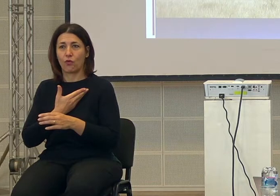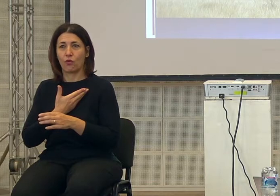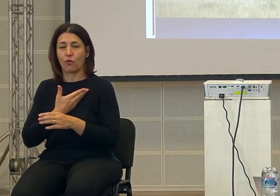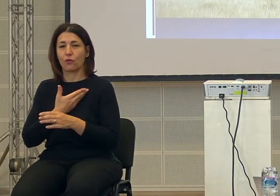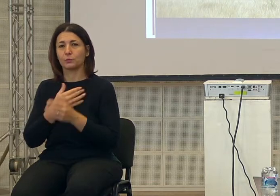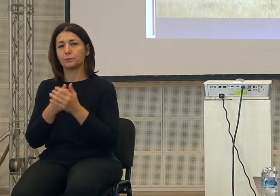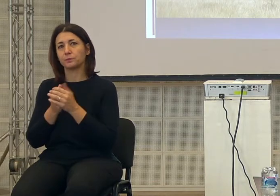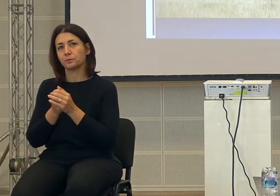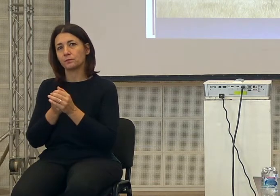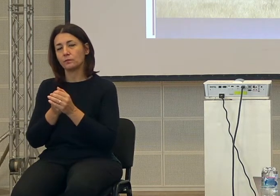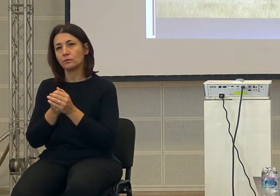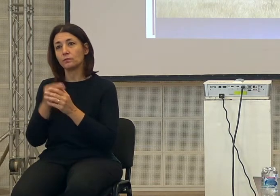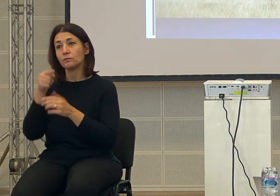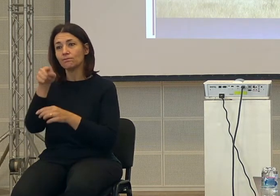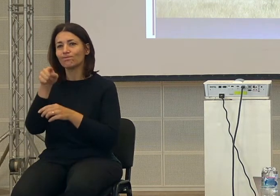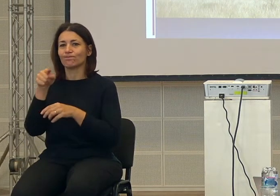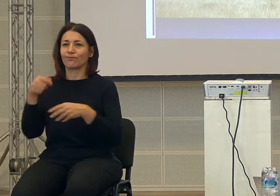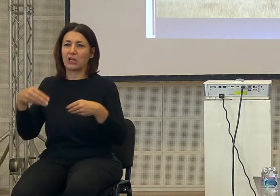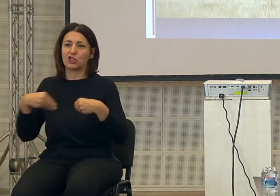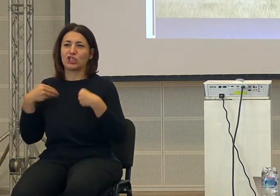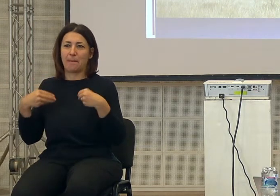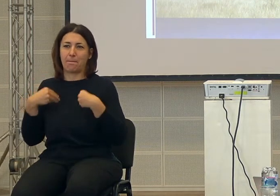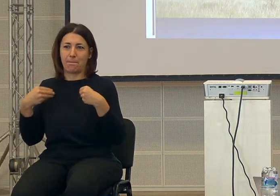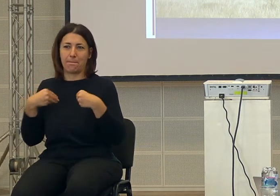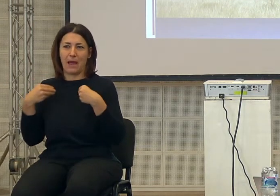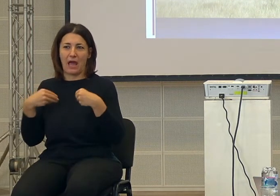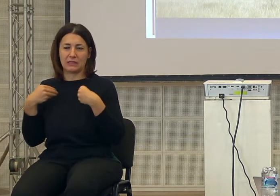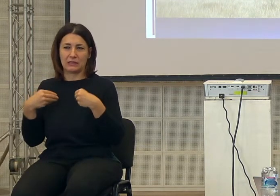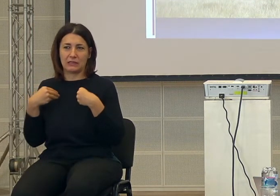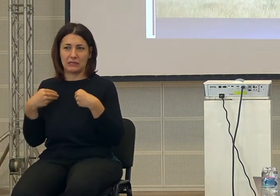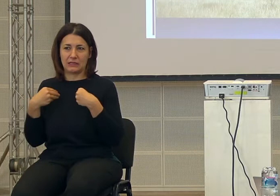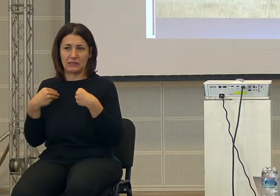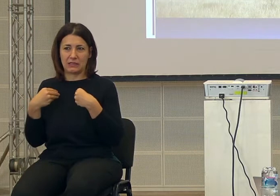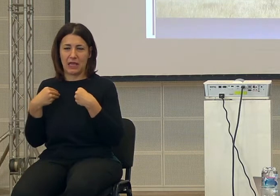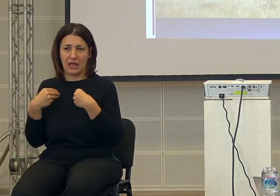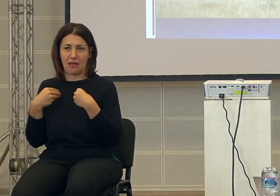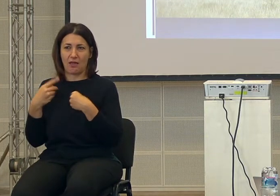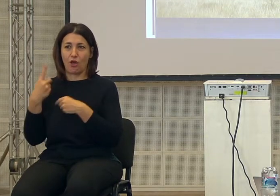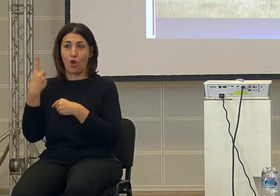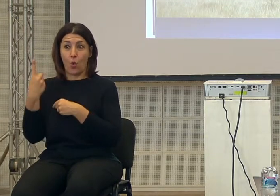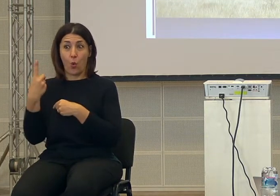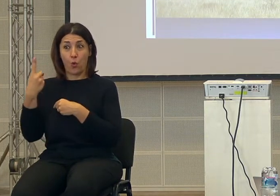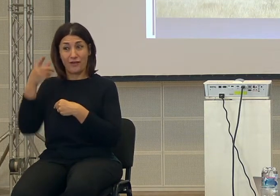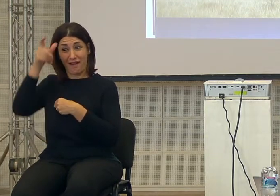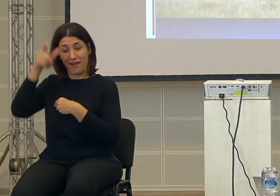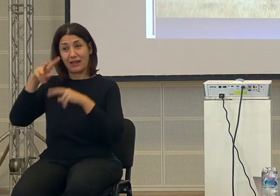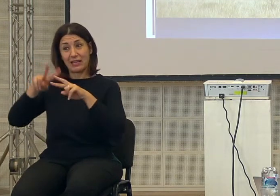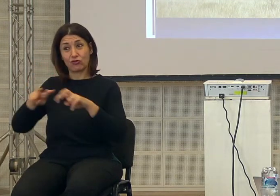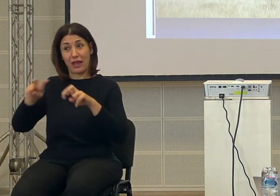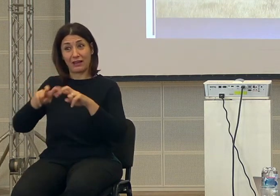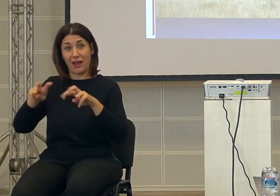raccontata, gli scimpanse, quando un ricercatore indica a